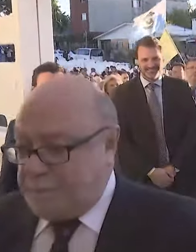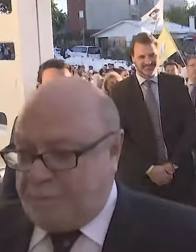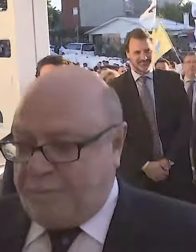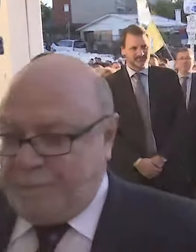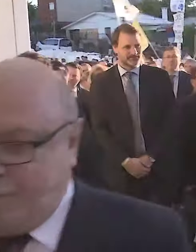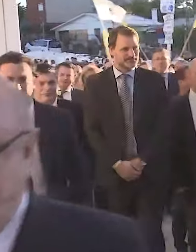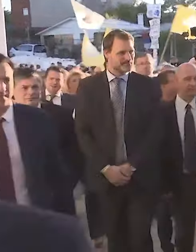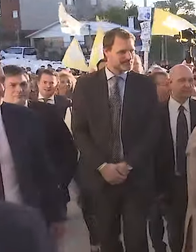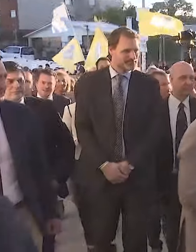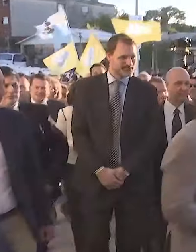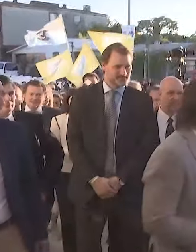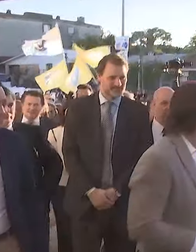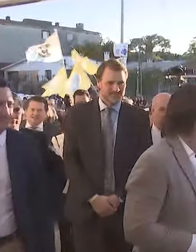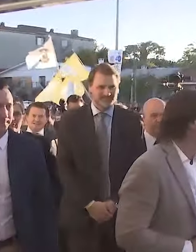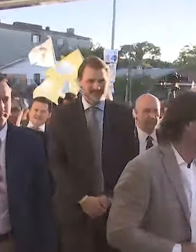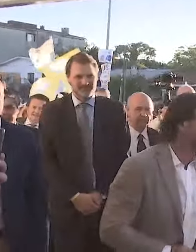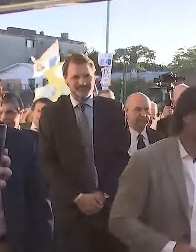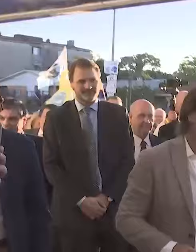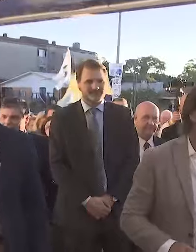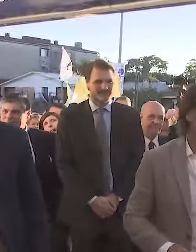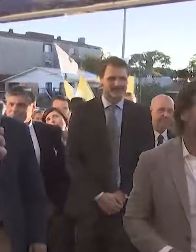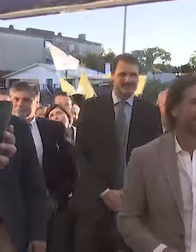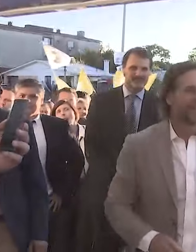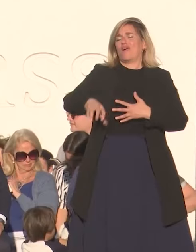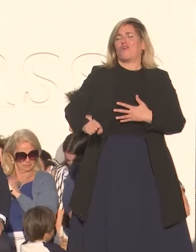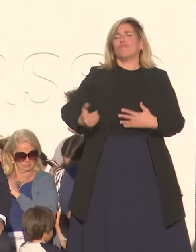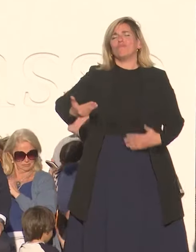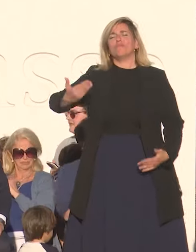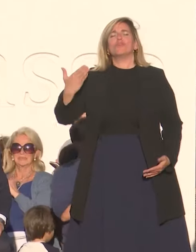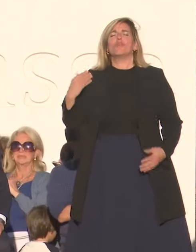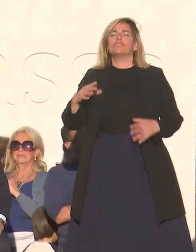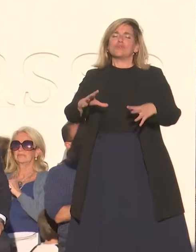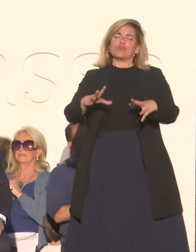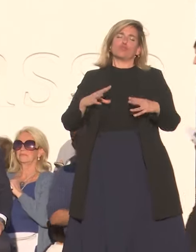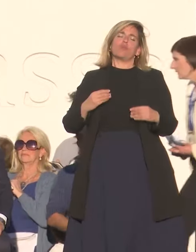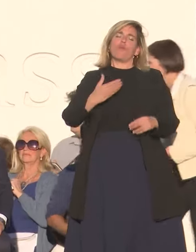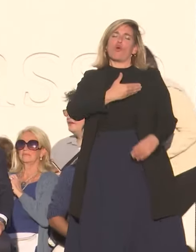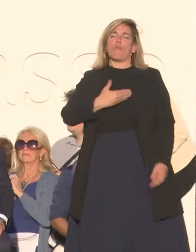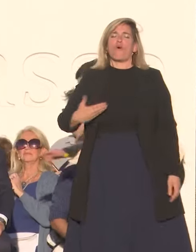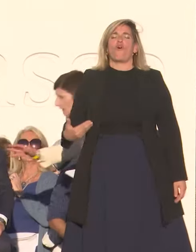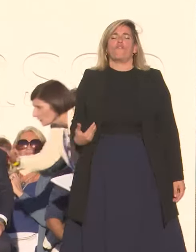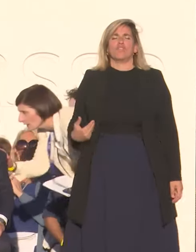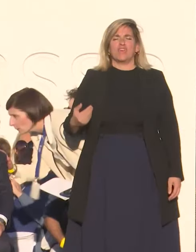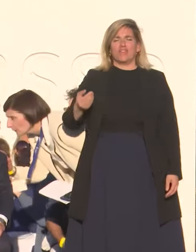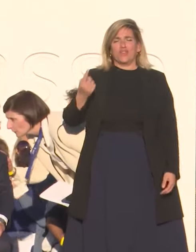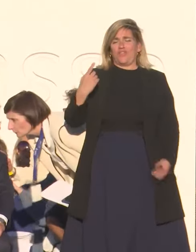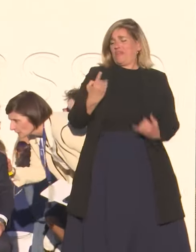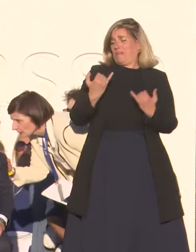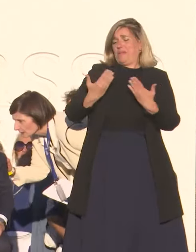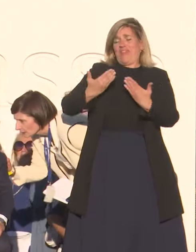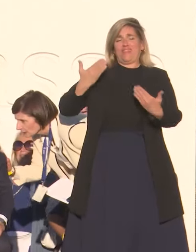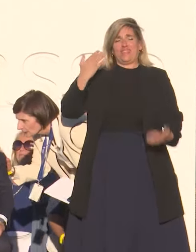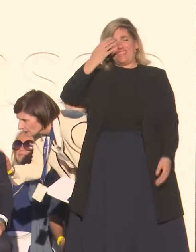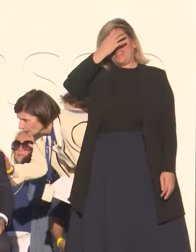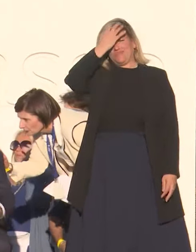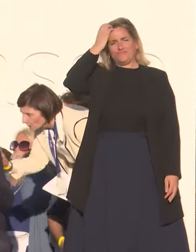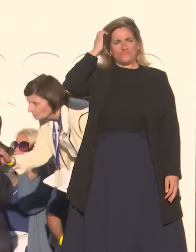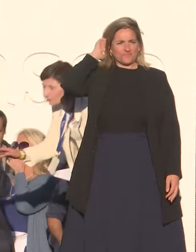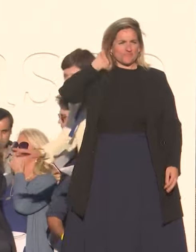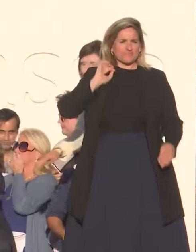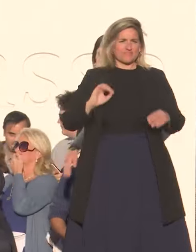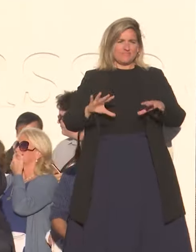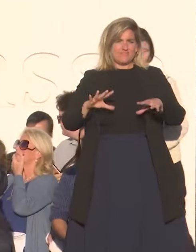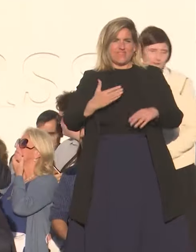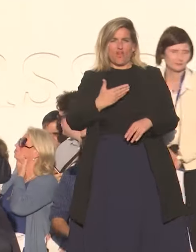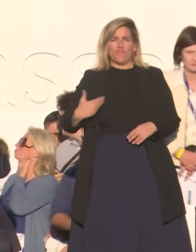postergados. Esto es el compromiso que hemos asumido como gobierno desde el primer día y acá